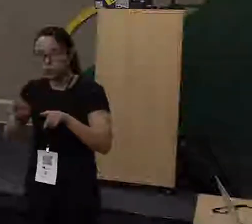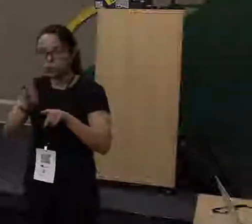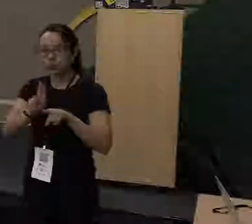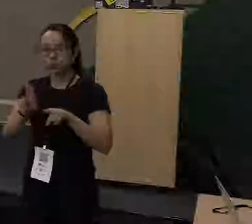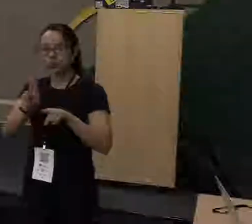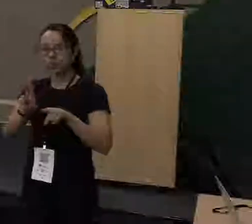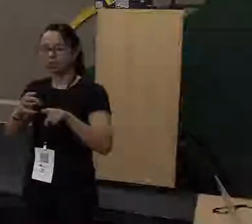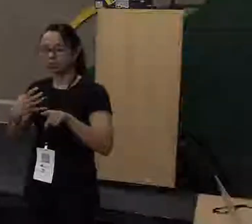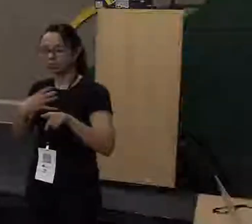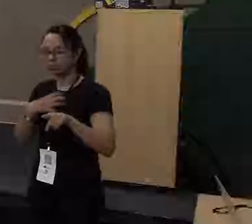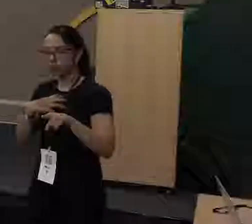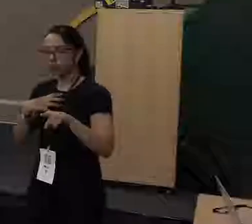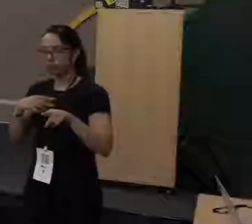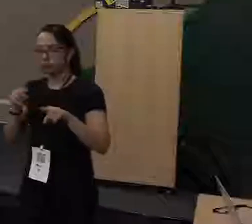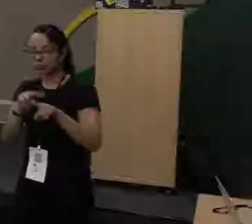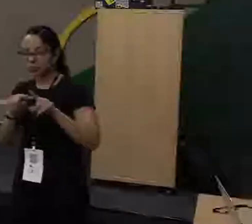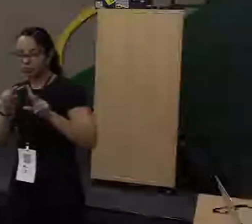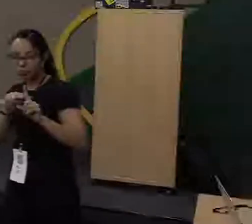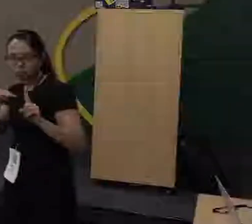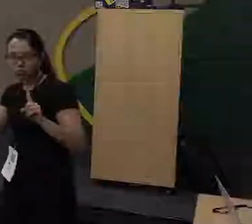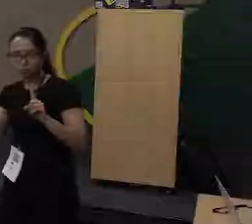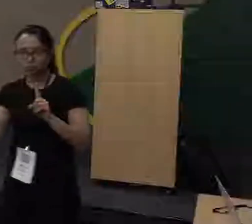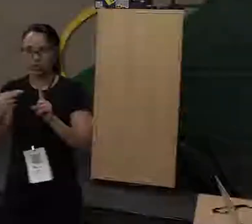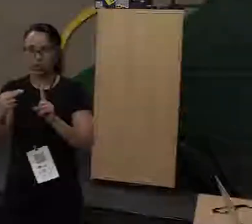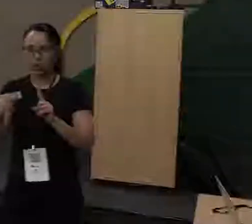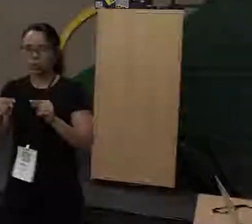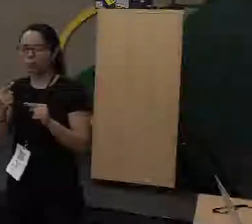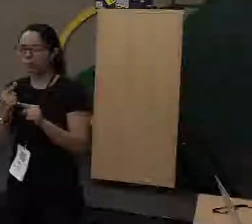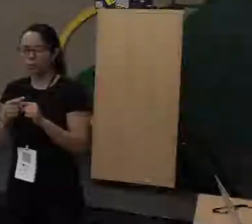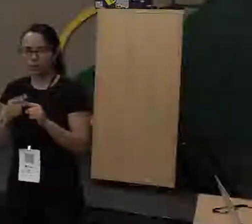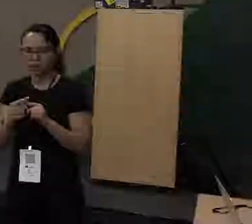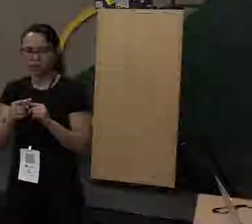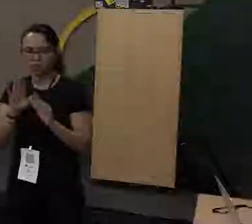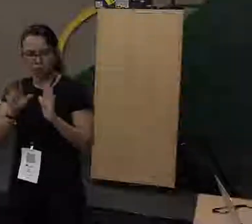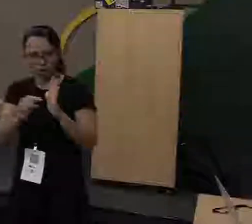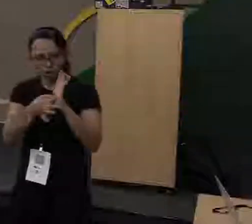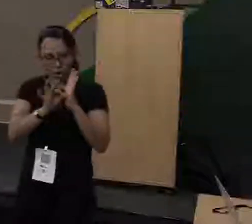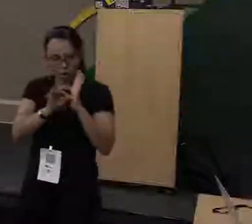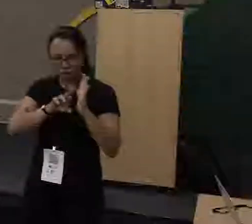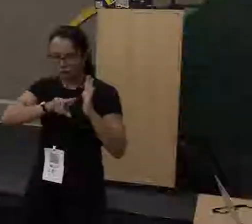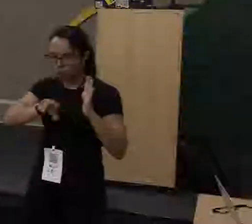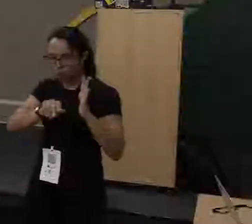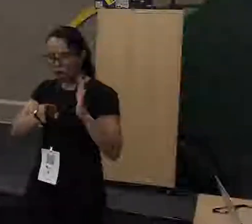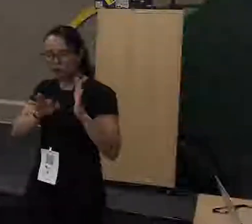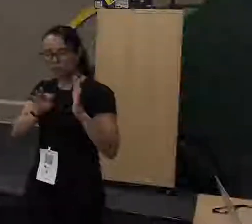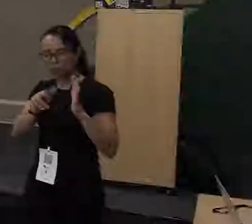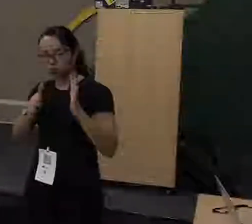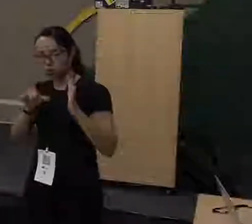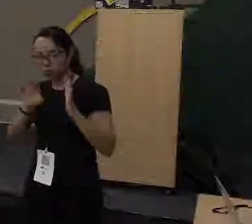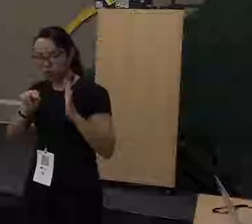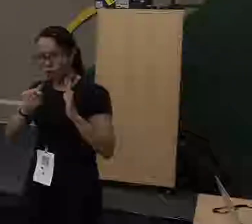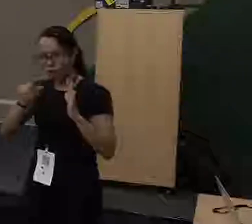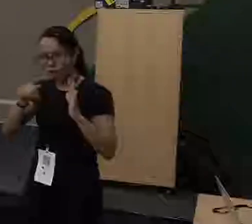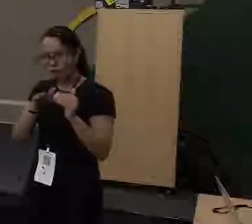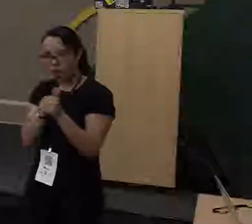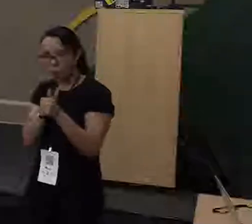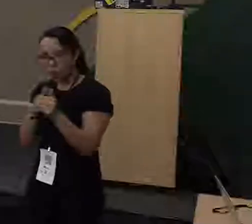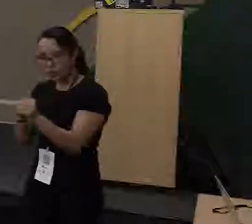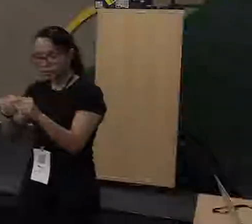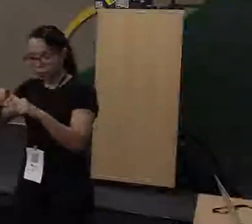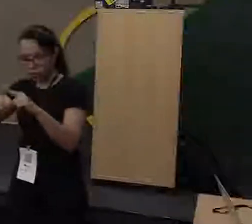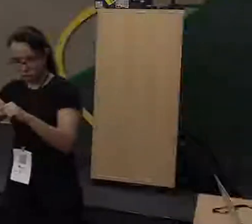funcional. Vamos lembrar uma coisa, Java não é uma linguagem funcional. Java é uma linguagem orientada a objetos que